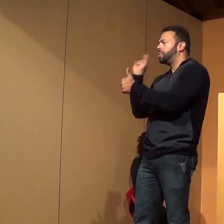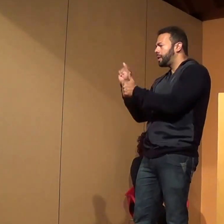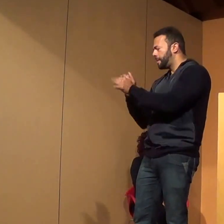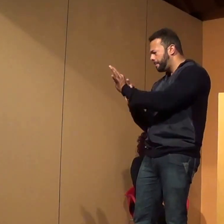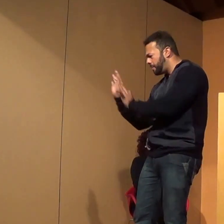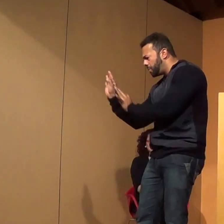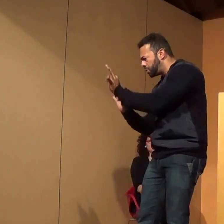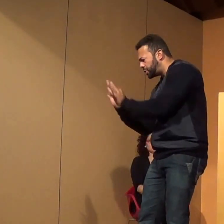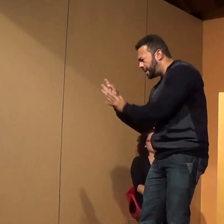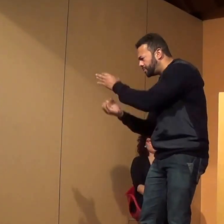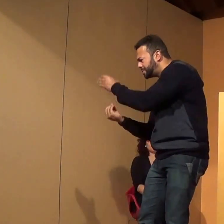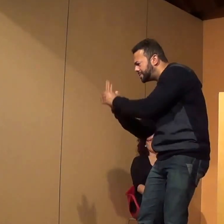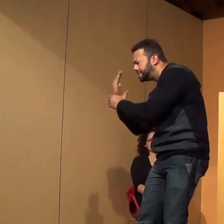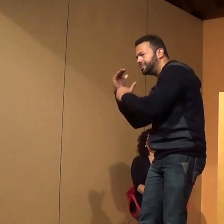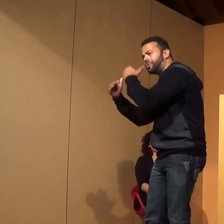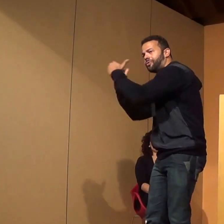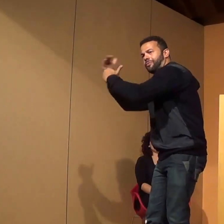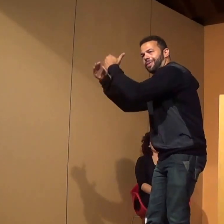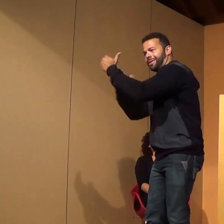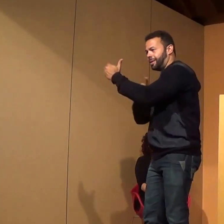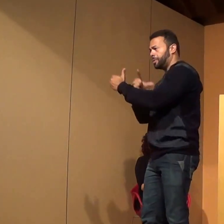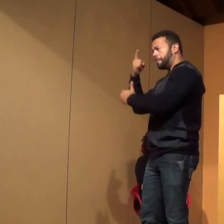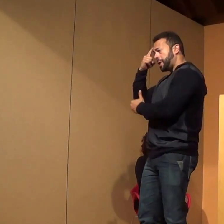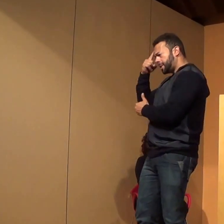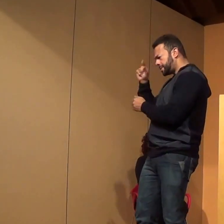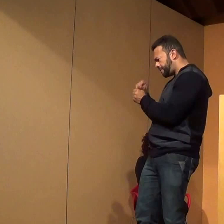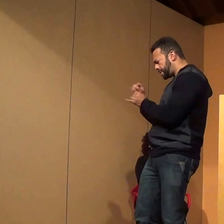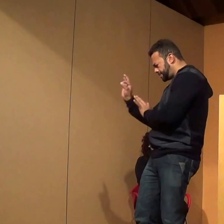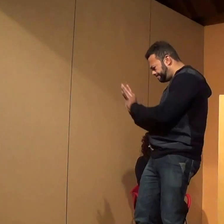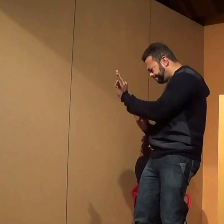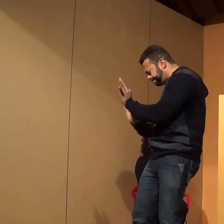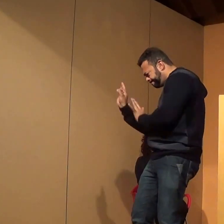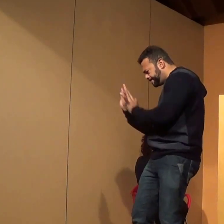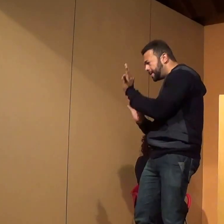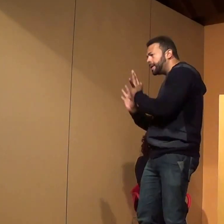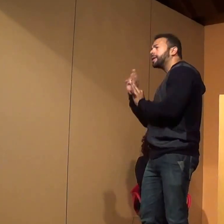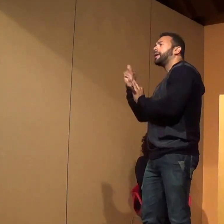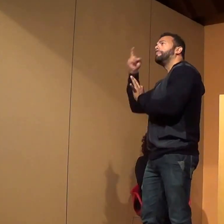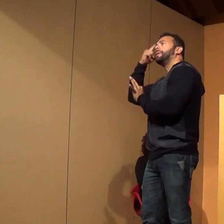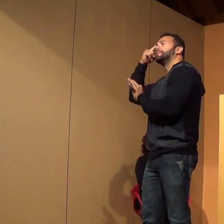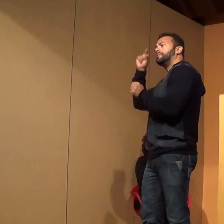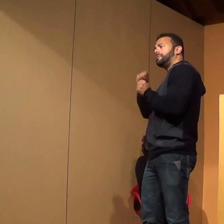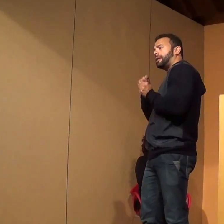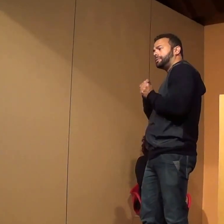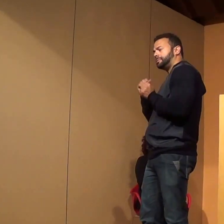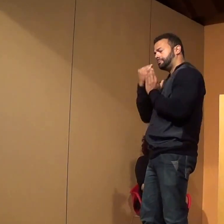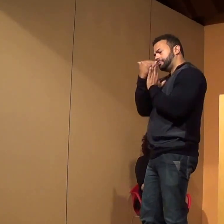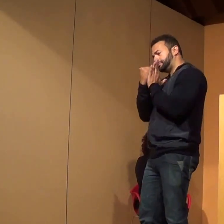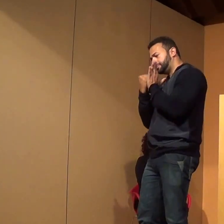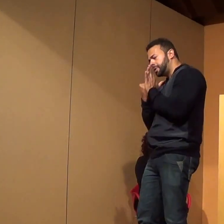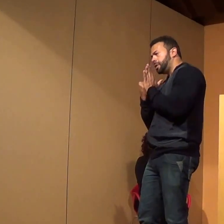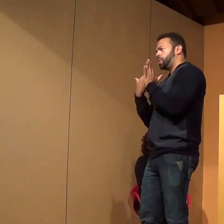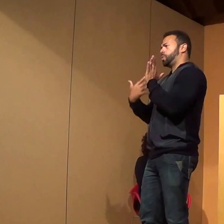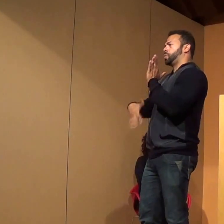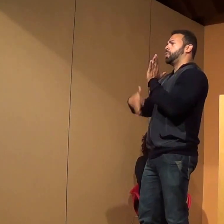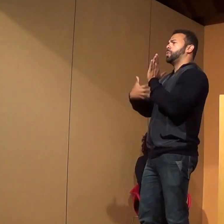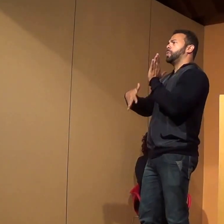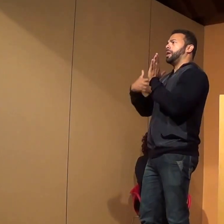projeto no desenvolvimento, né? Quem pensa o projeto é o grande